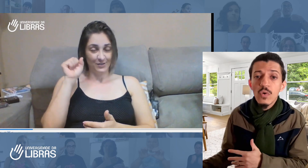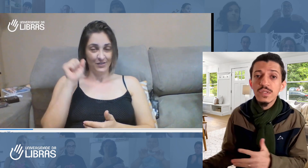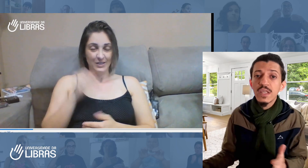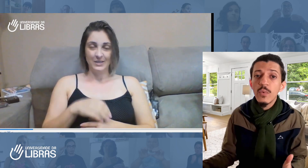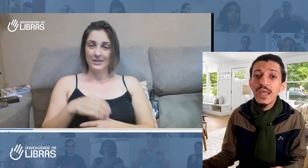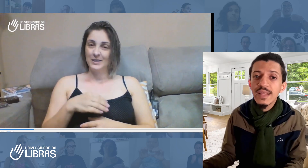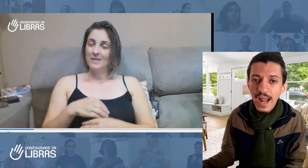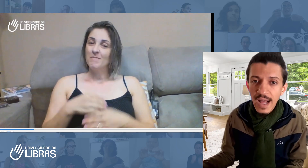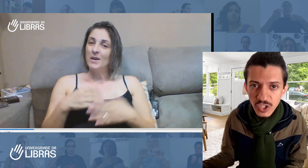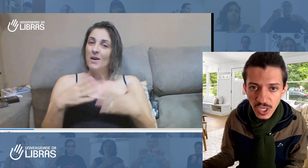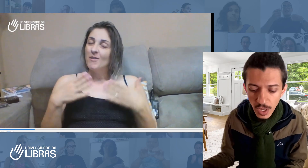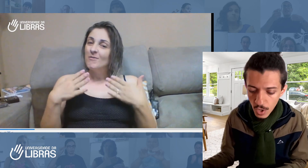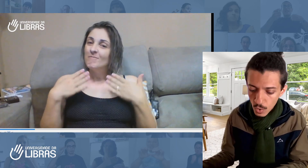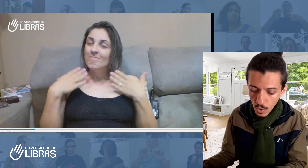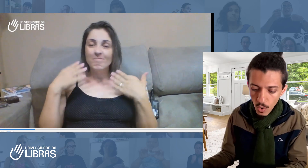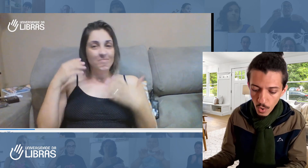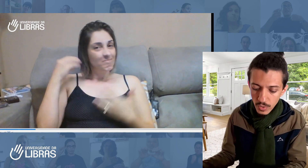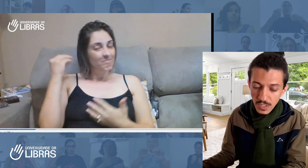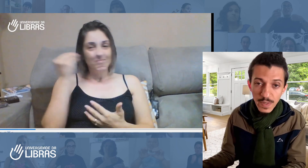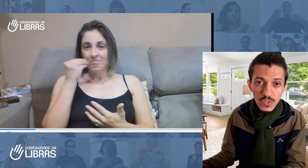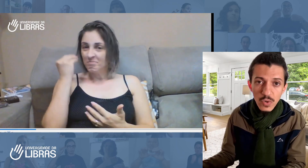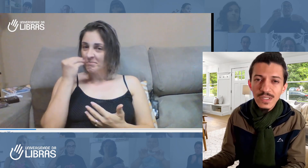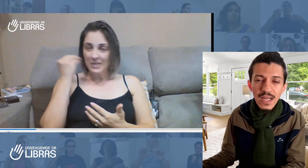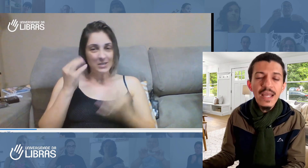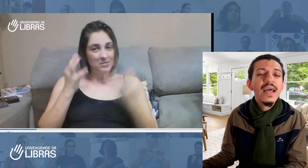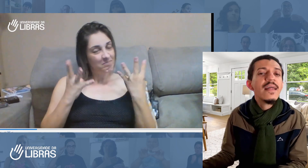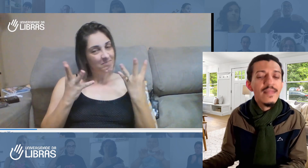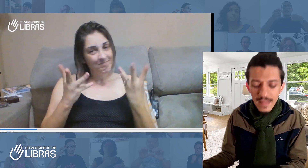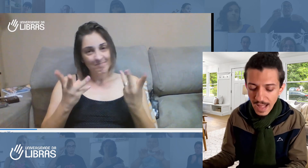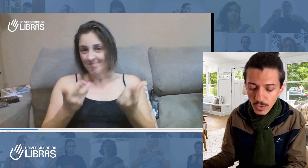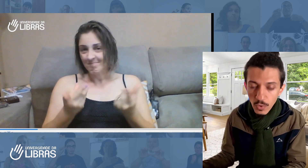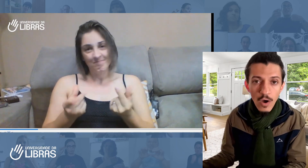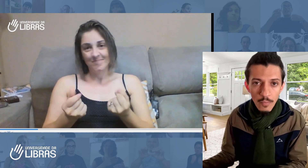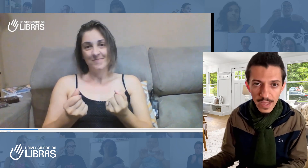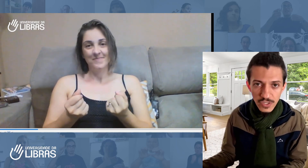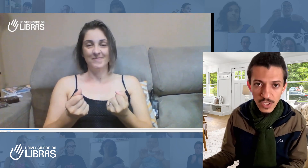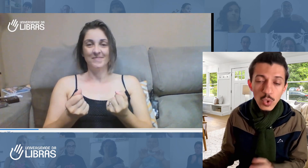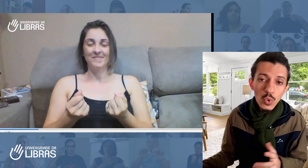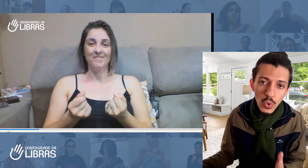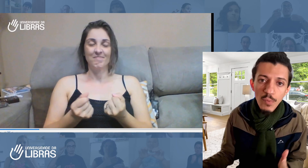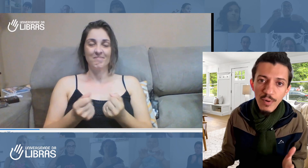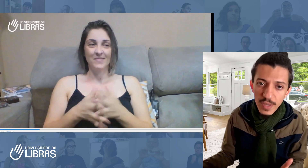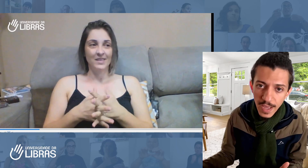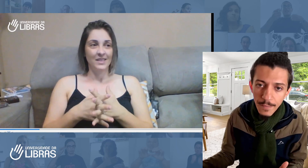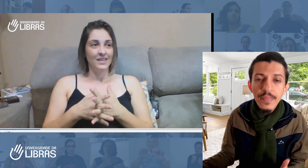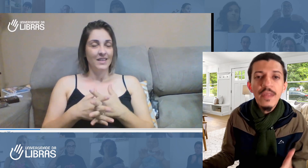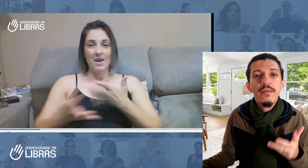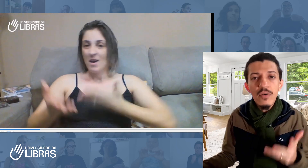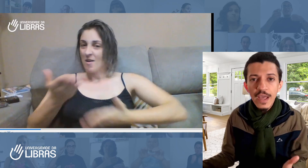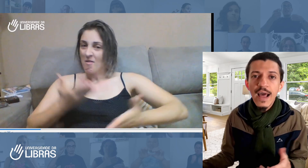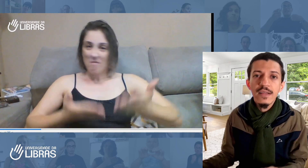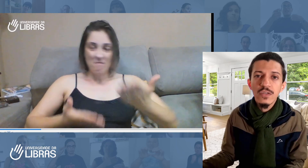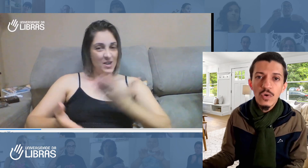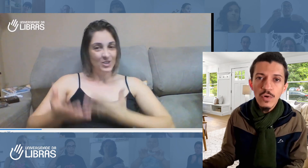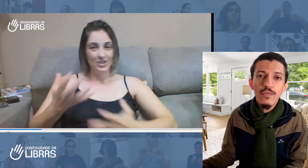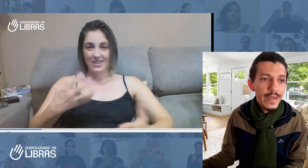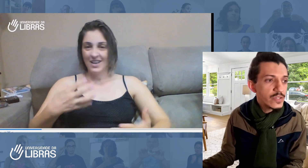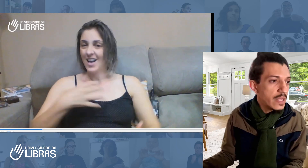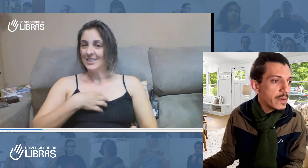conseguiu interagir com outras pessoas ali naturalmente. Tudo por quê? Porque ela se tornou fluente em Libras,